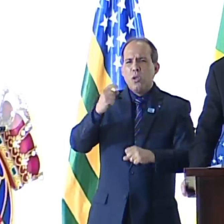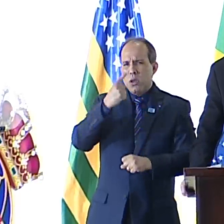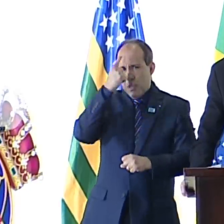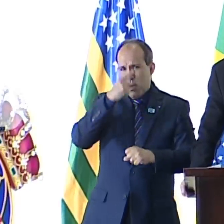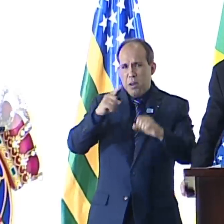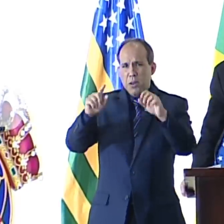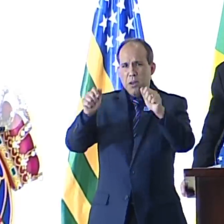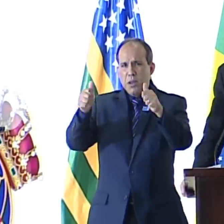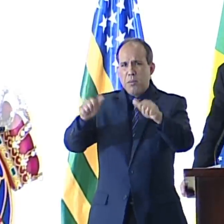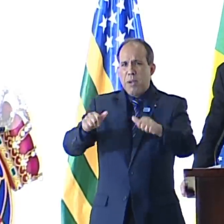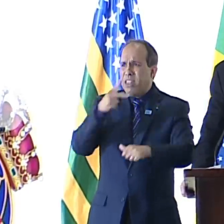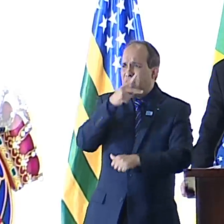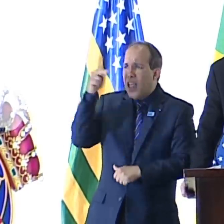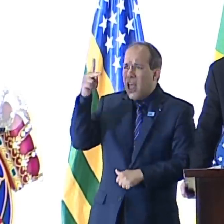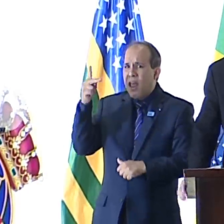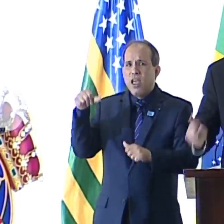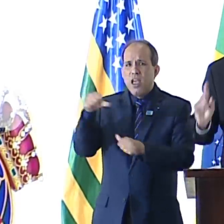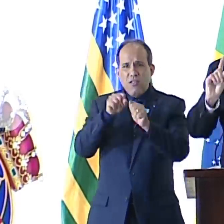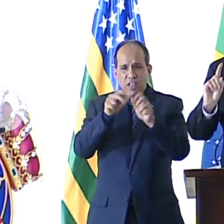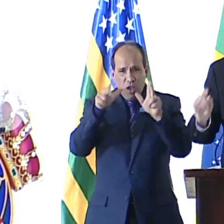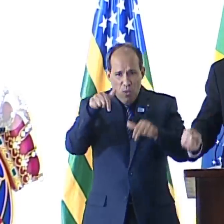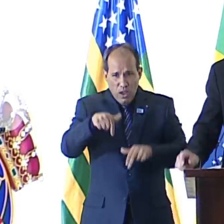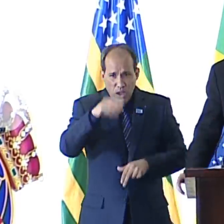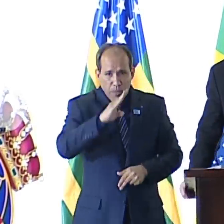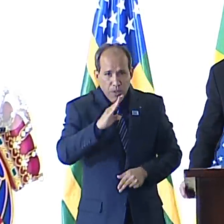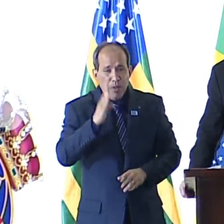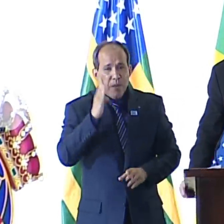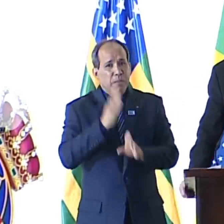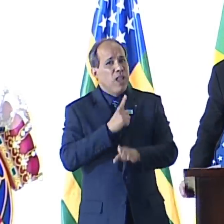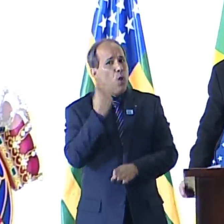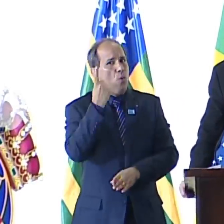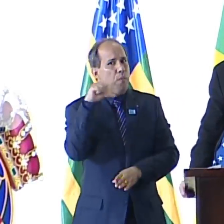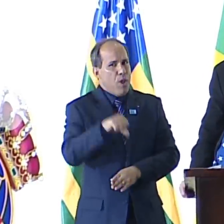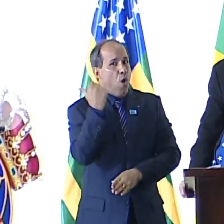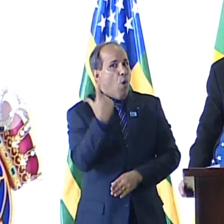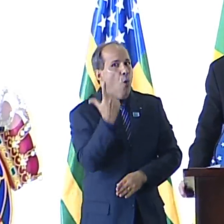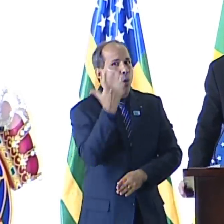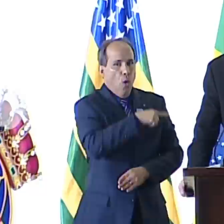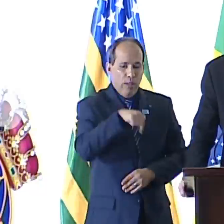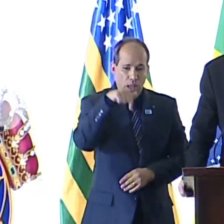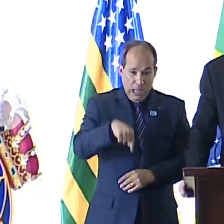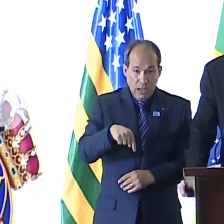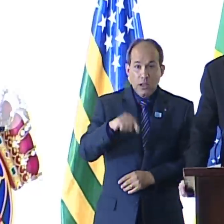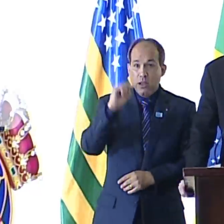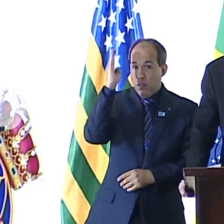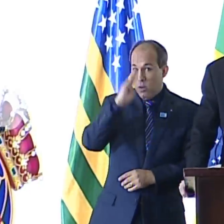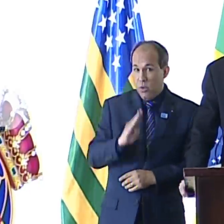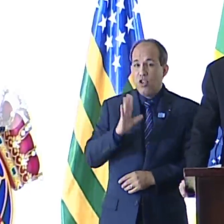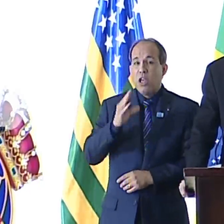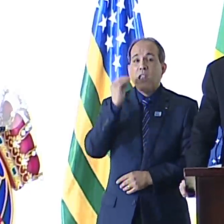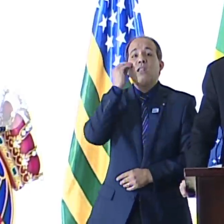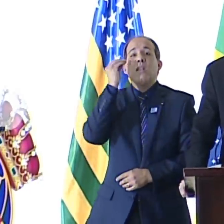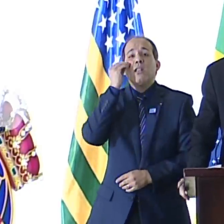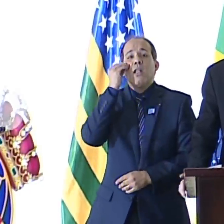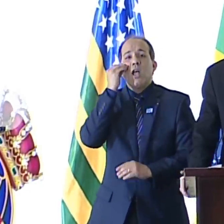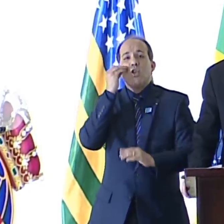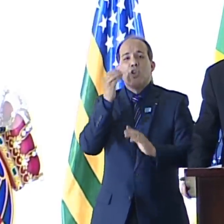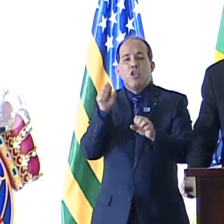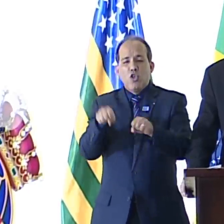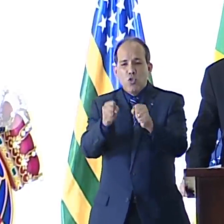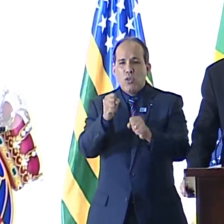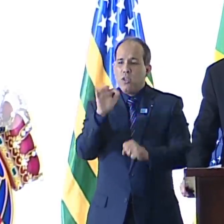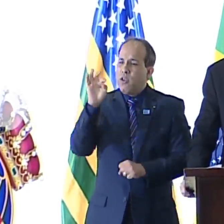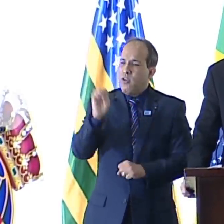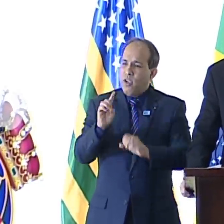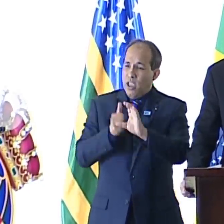fazer no Brasil. Com o agravante perverso de que, no nosso caso, em que tentaram destruir a fé cristã, não apenas de